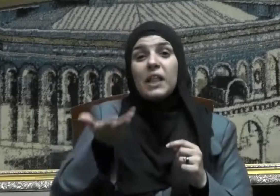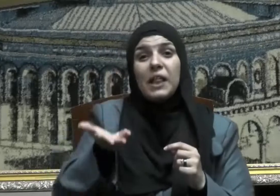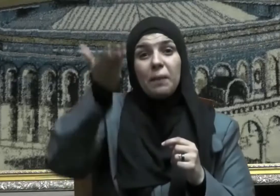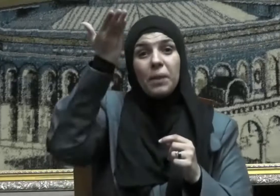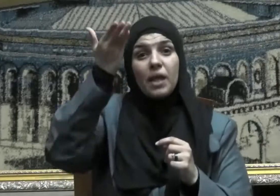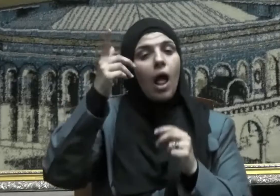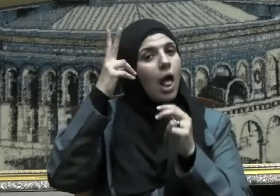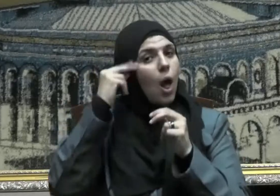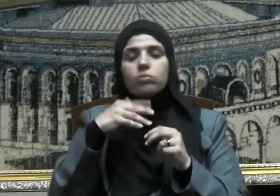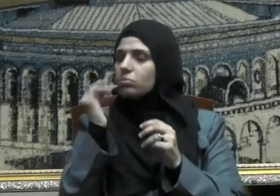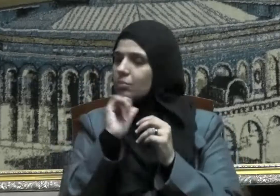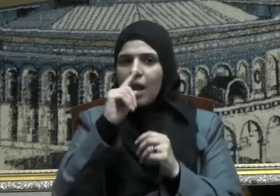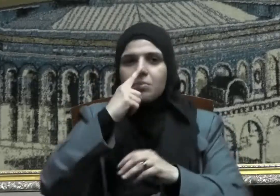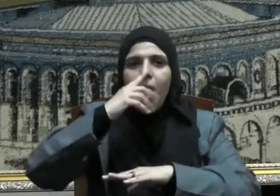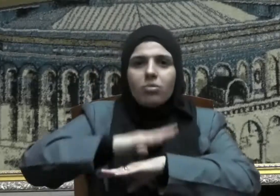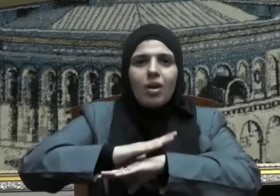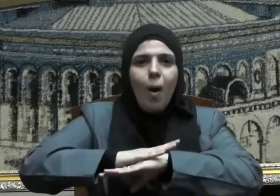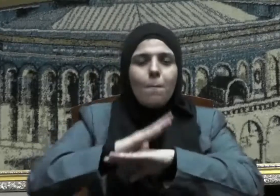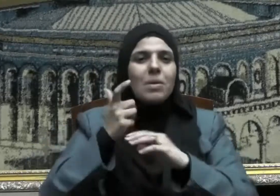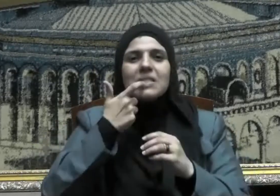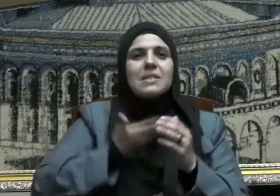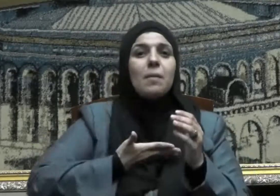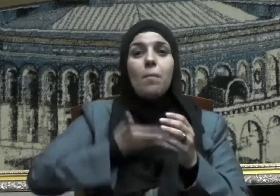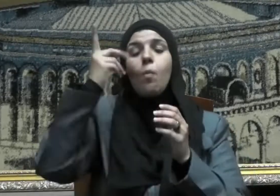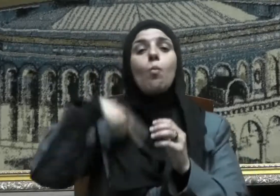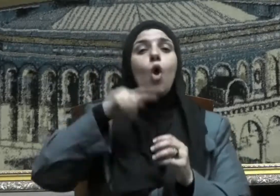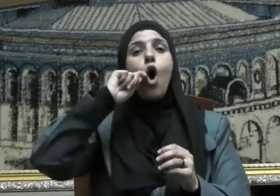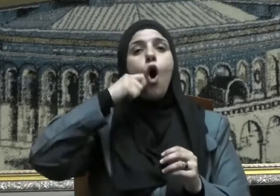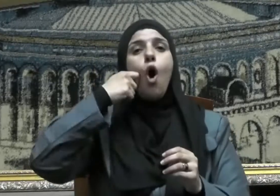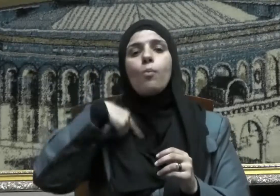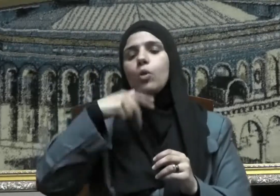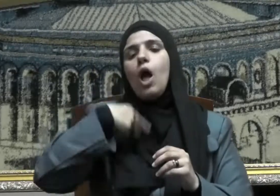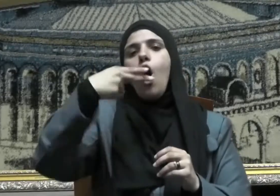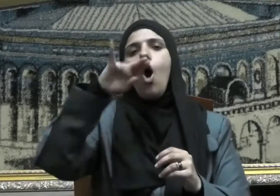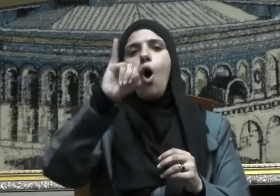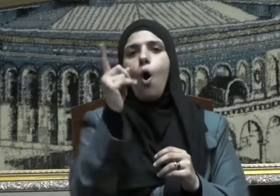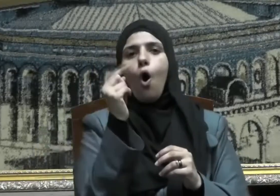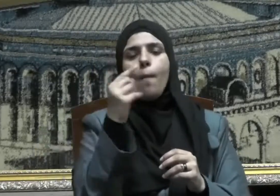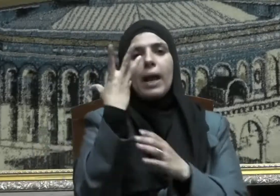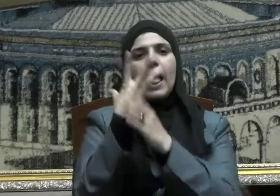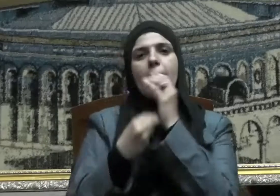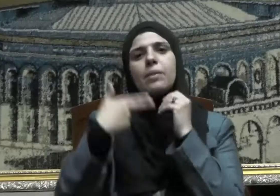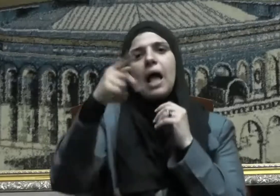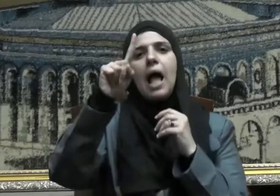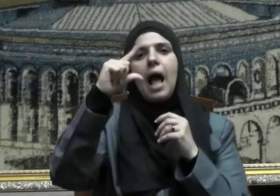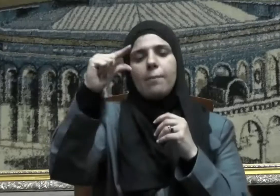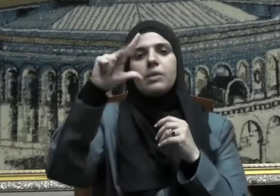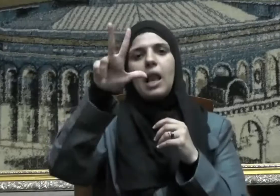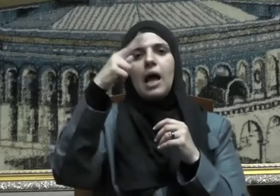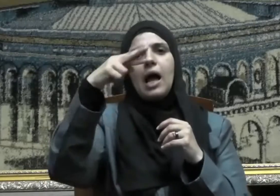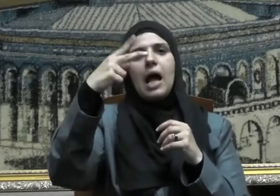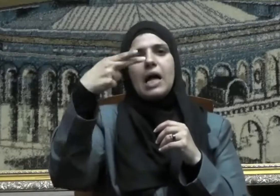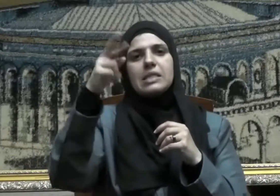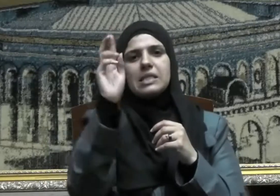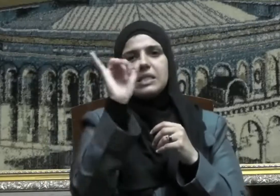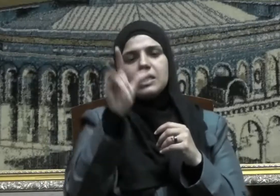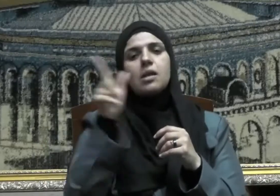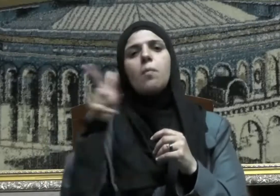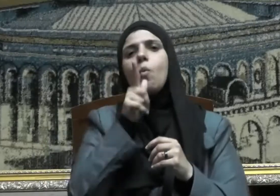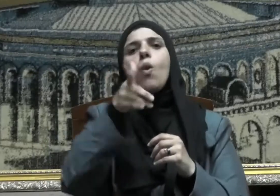فهي تجرى عليهم وهذا سيدنا عمر بن عبد العزيز يكتب إلى عامله في